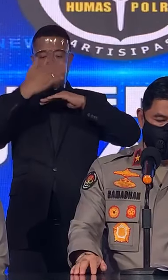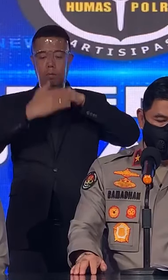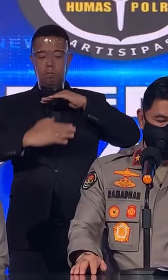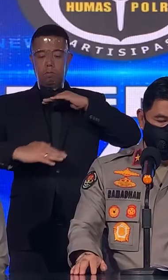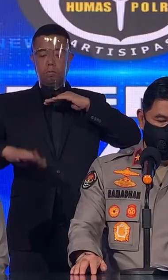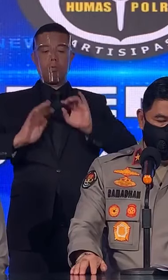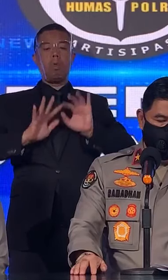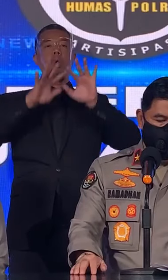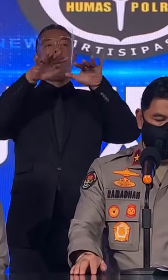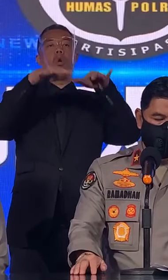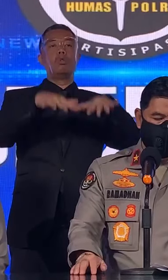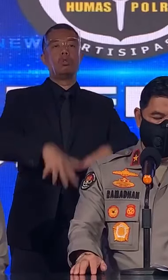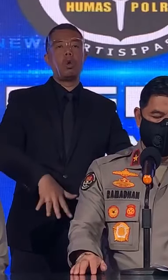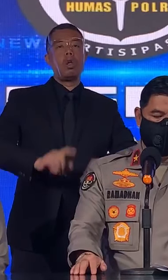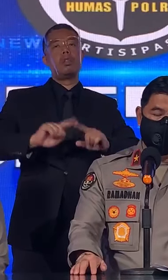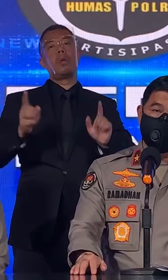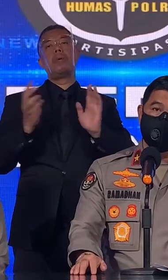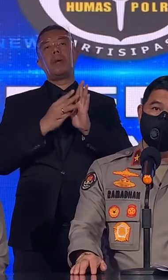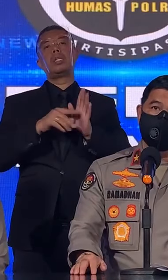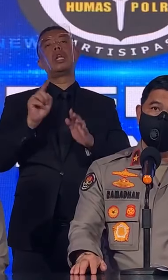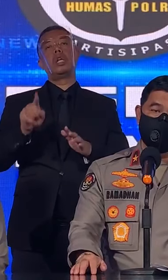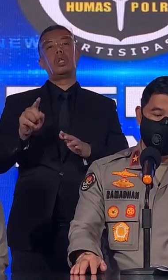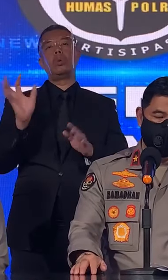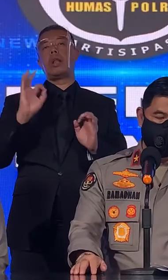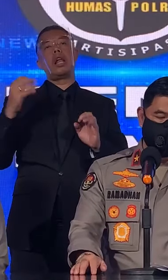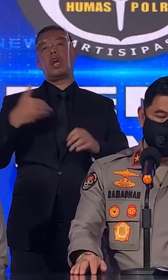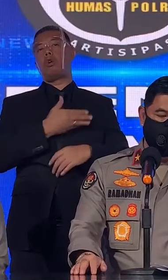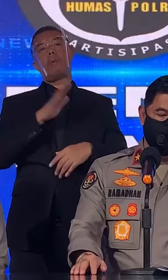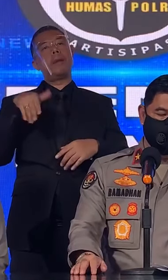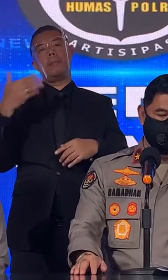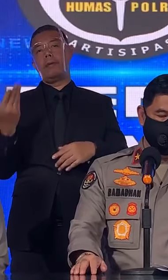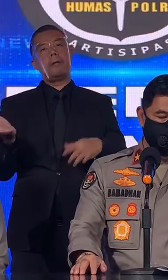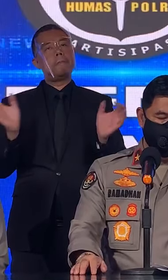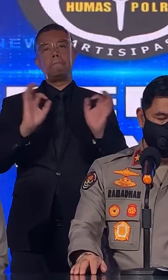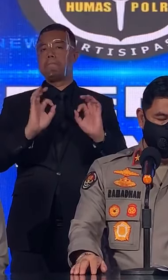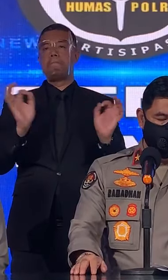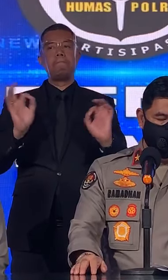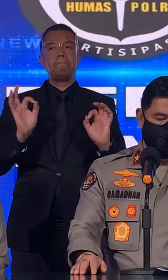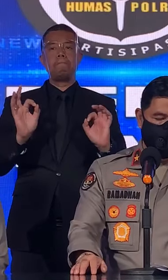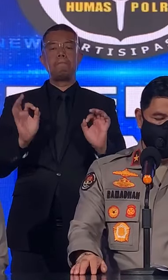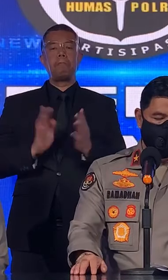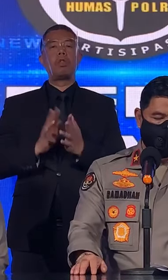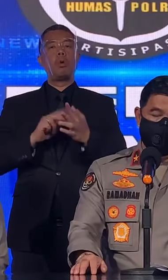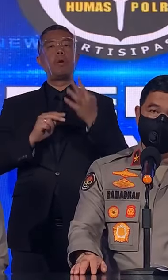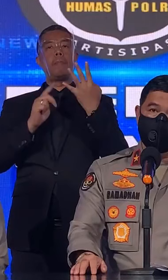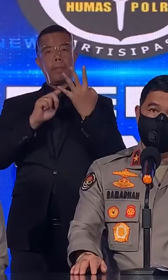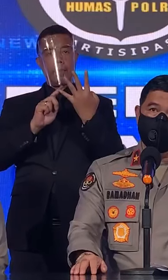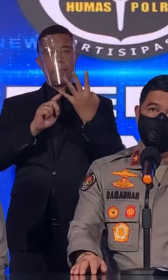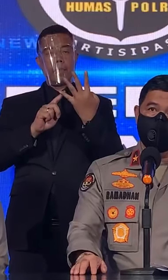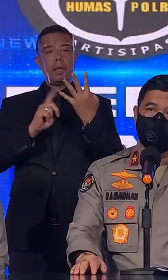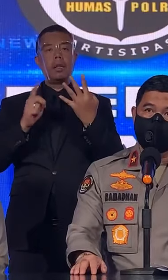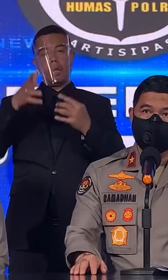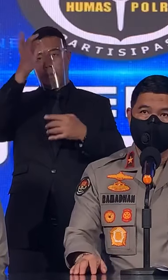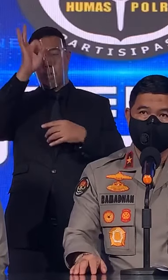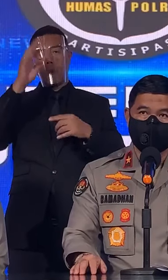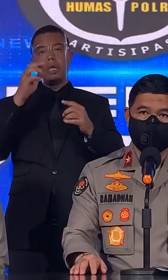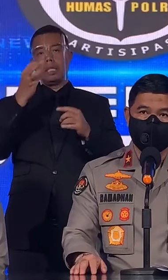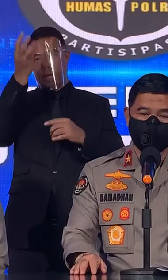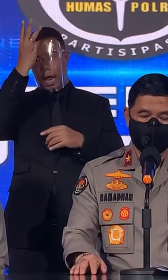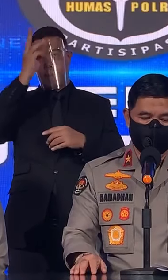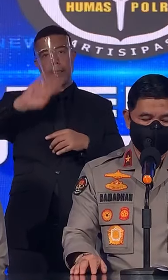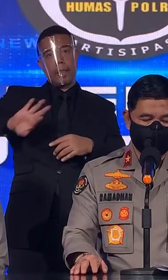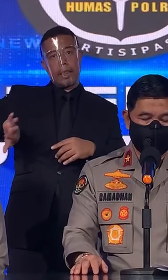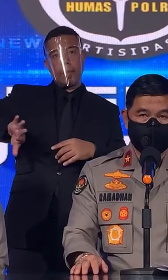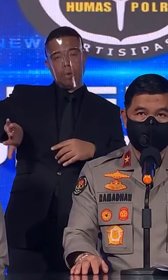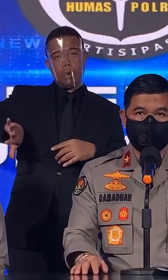longsor, namun peristiwa tersebut tidak ada korban jiwa. Kemudian yang keempat, di Polda Kalimantan